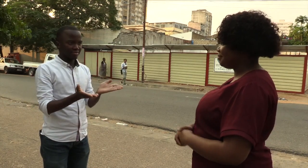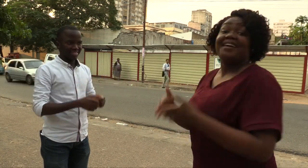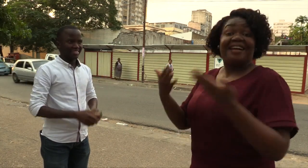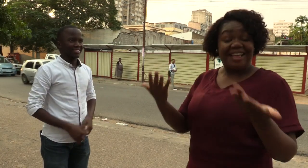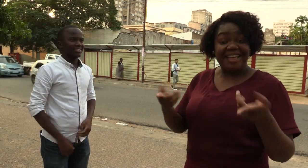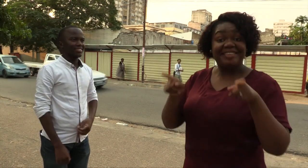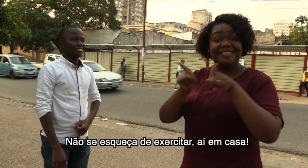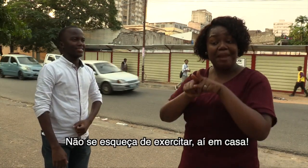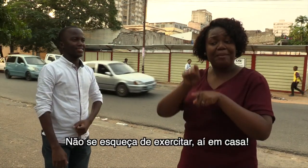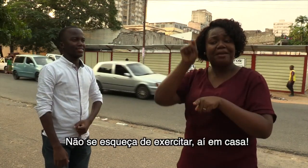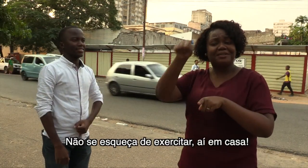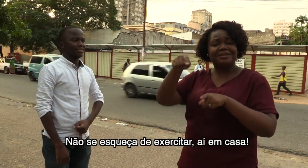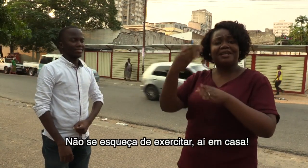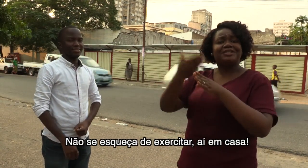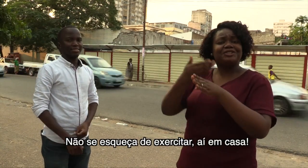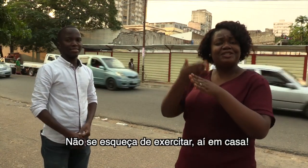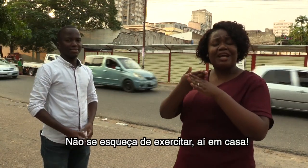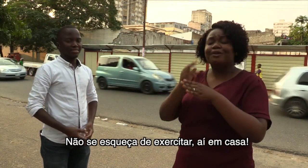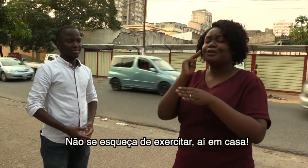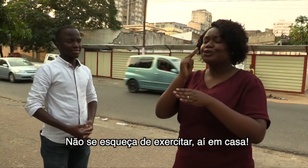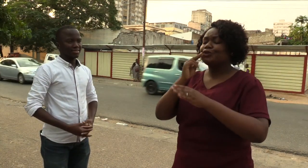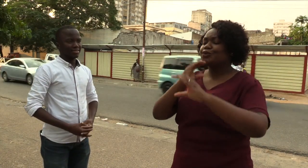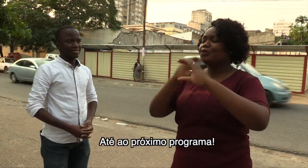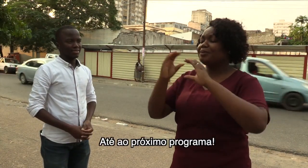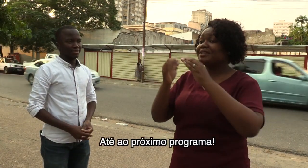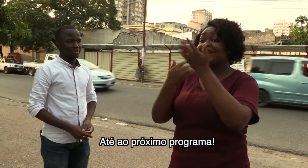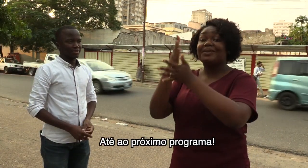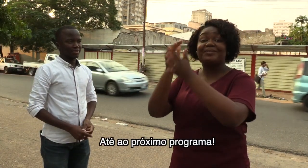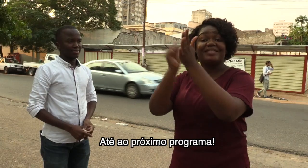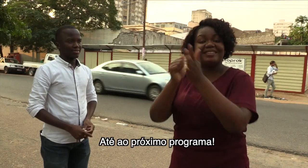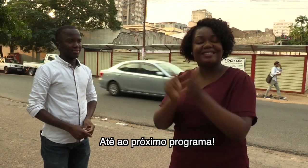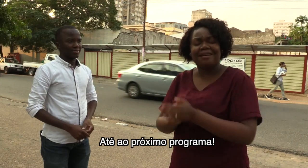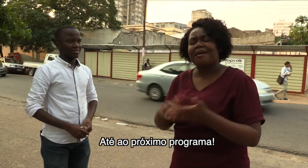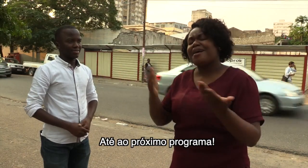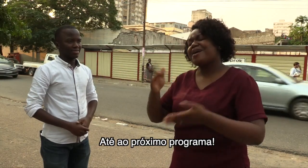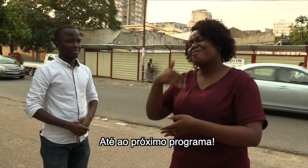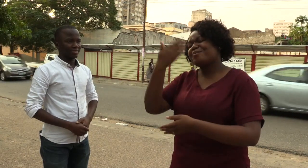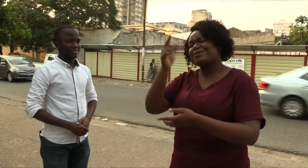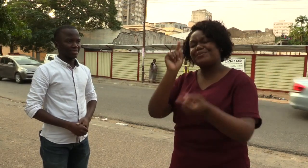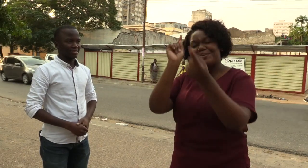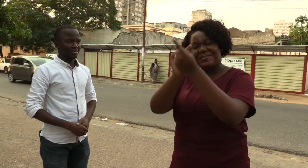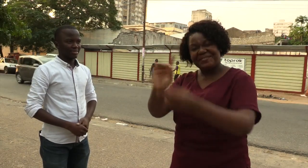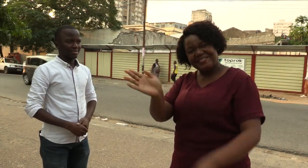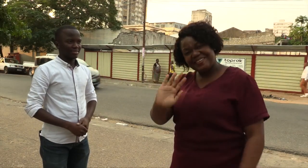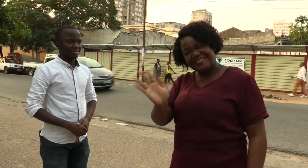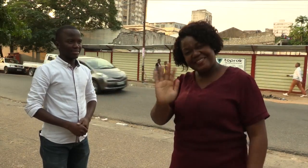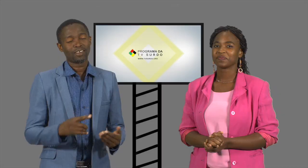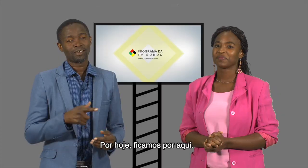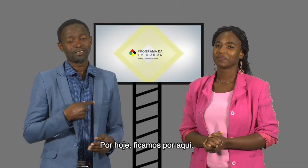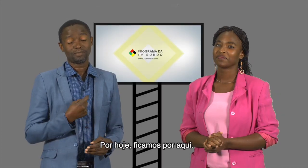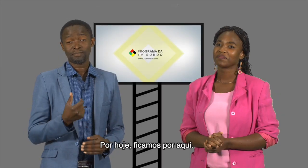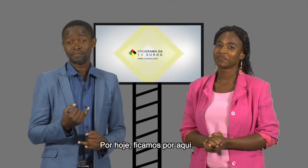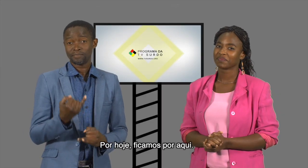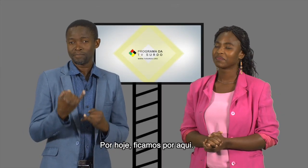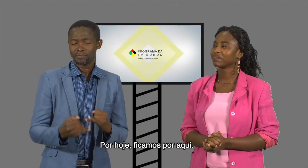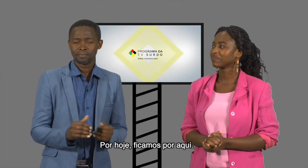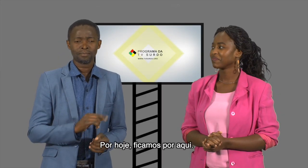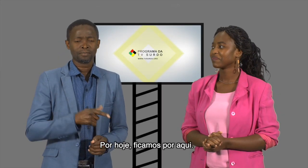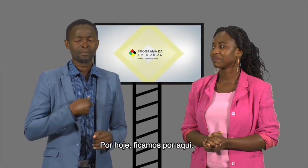Não se esqueça de exercitar aí em casa. Até ao próximo programa. Por hoje, ficamos por